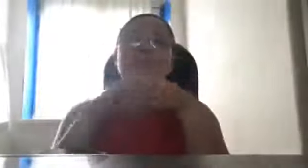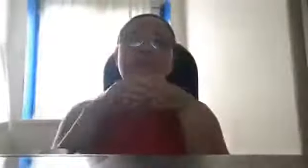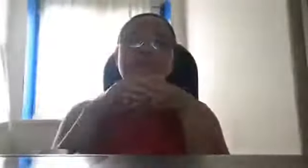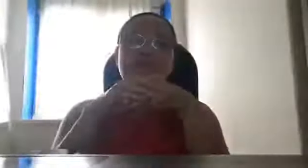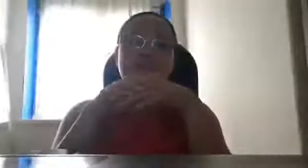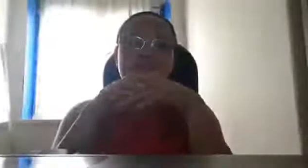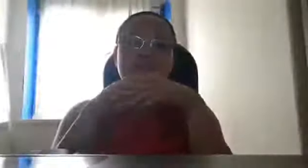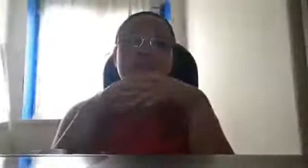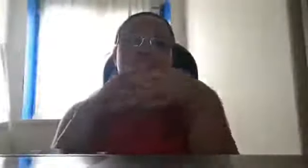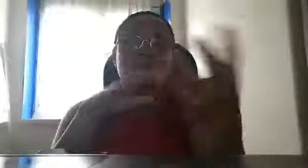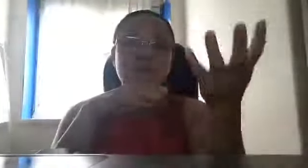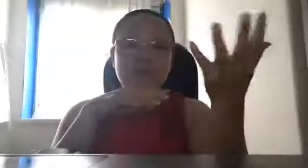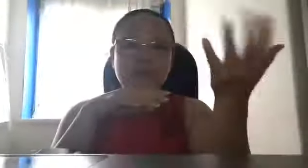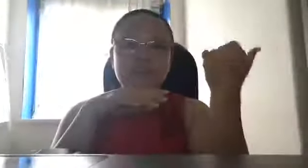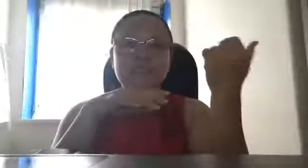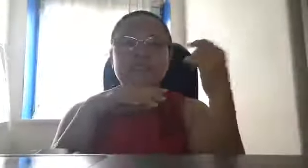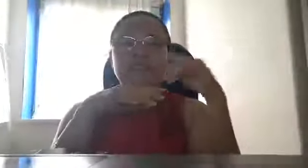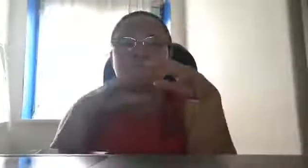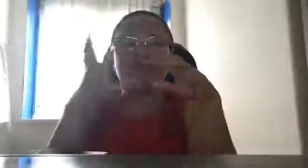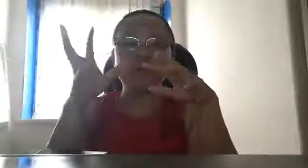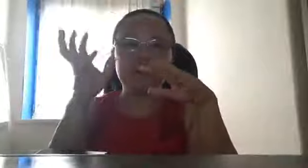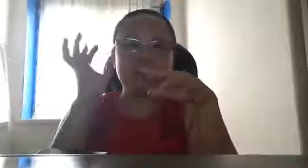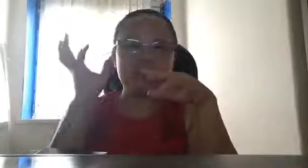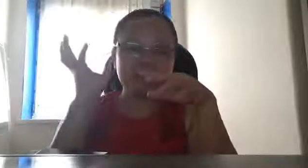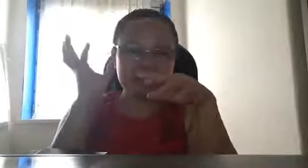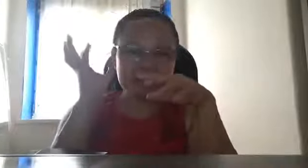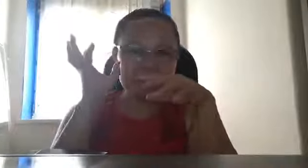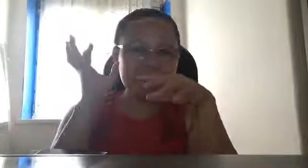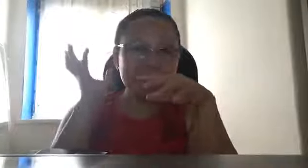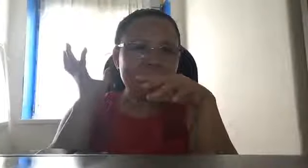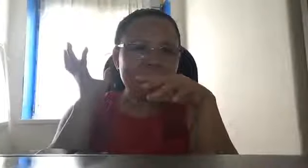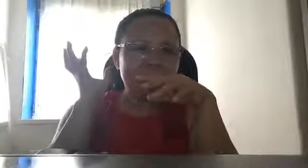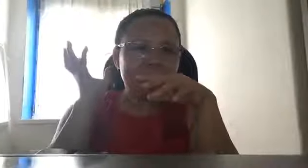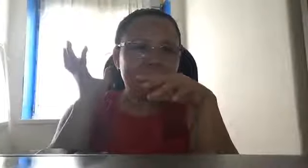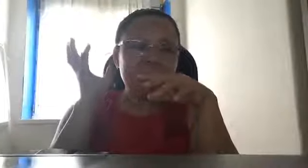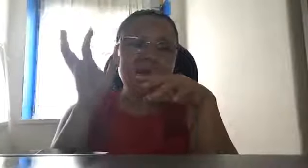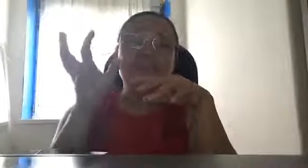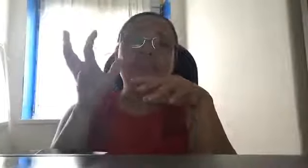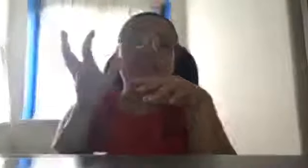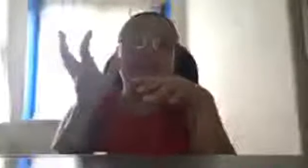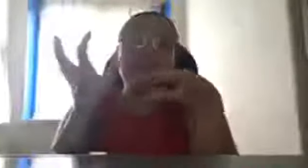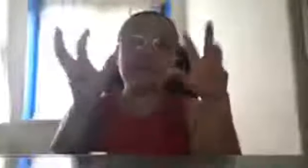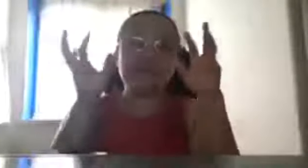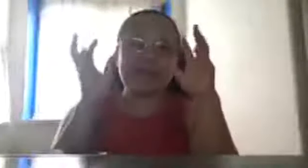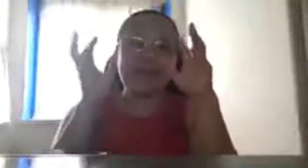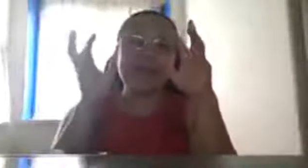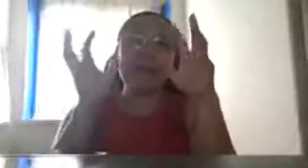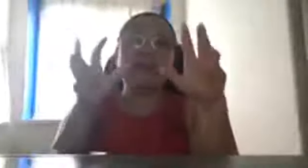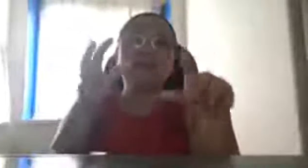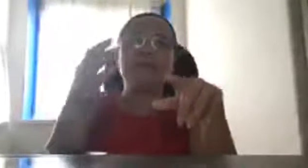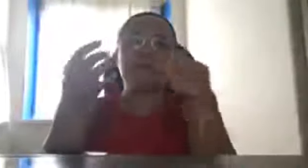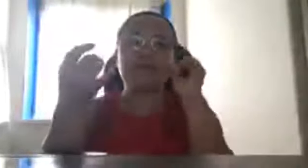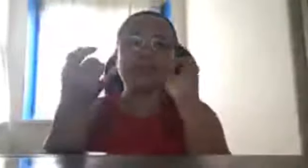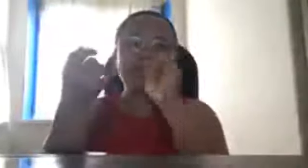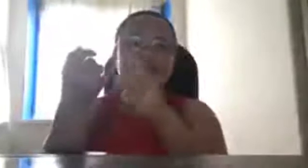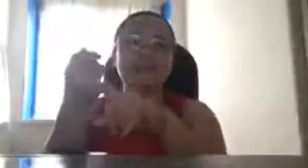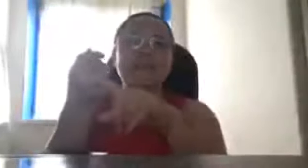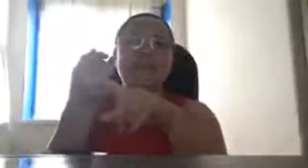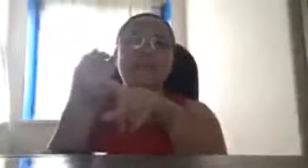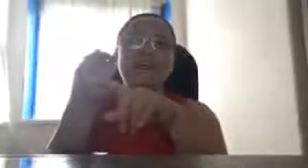Pilipinas, bumaba kayo dyan sa kabundukan, yung mga matatalino, mag-aral kayo ng political science,